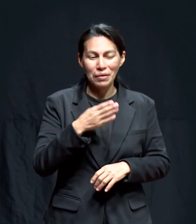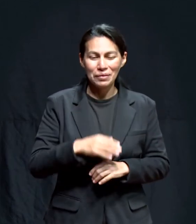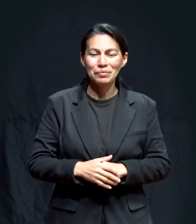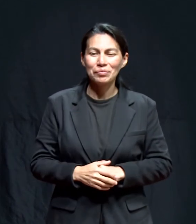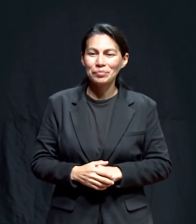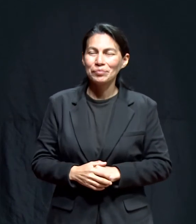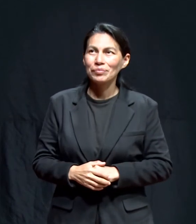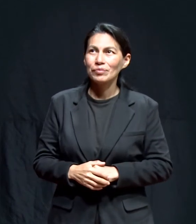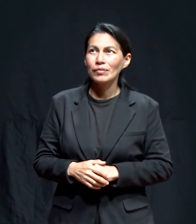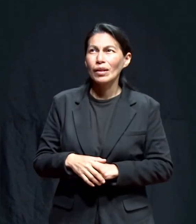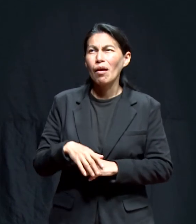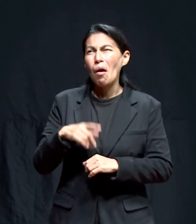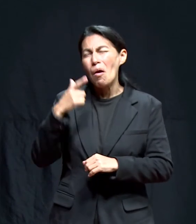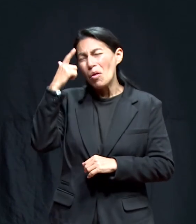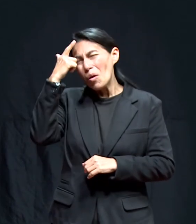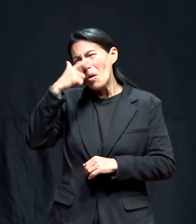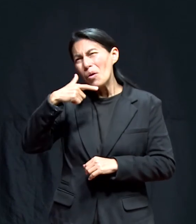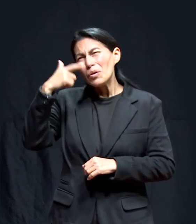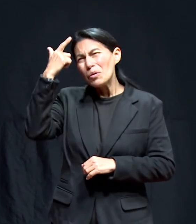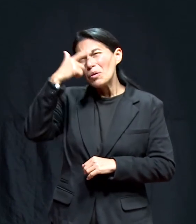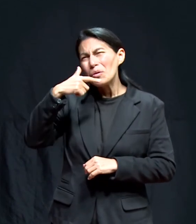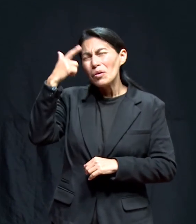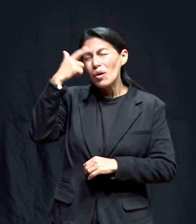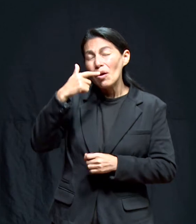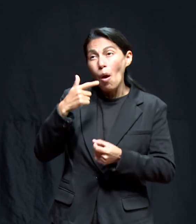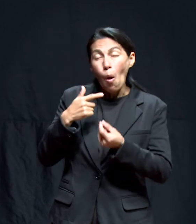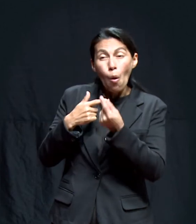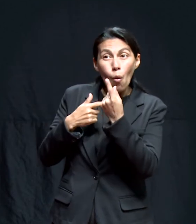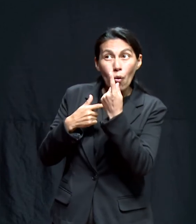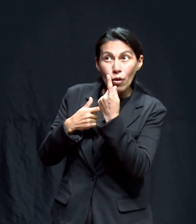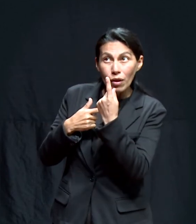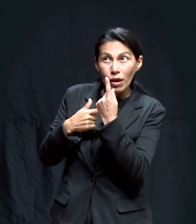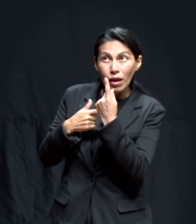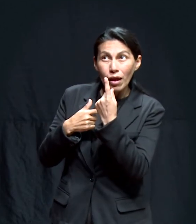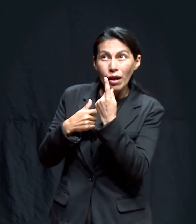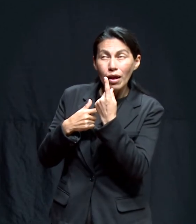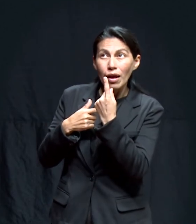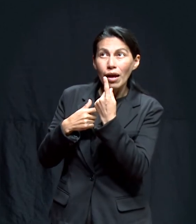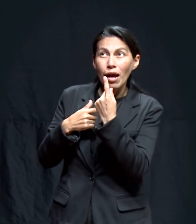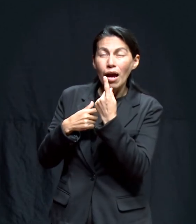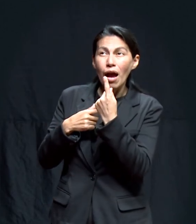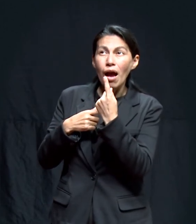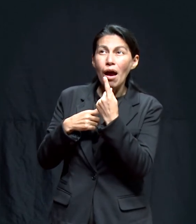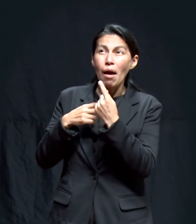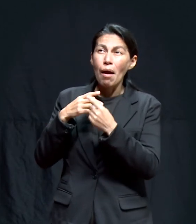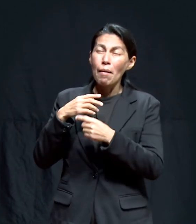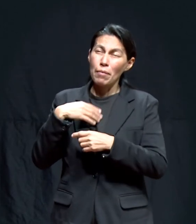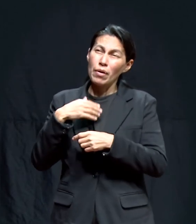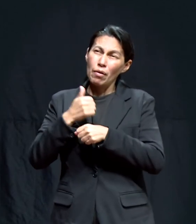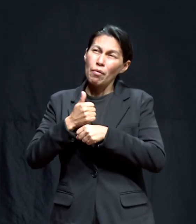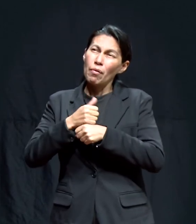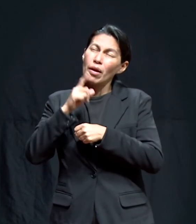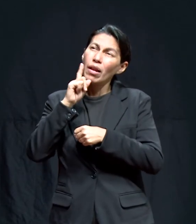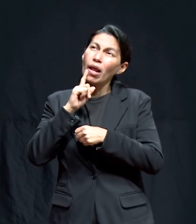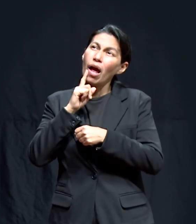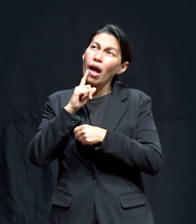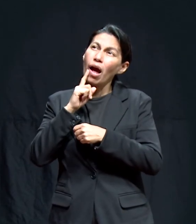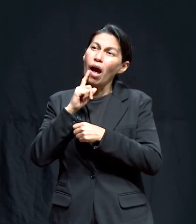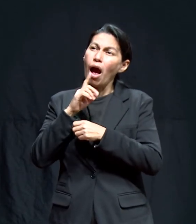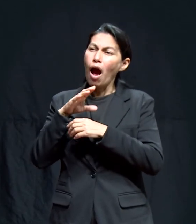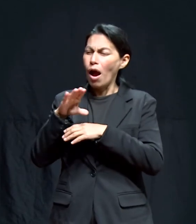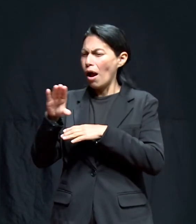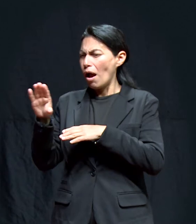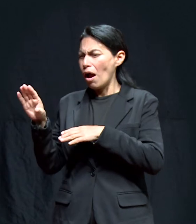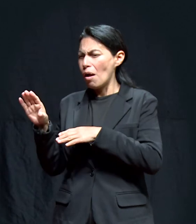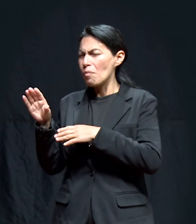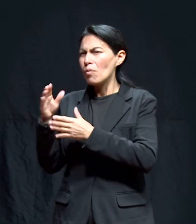bueno. Sí. Y este, una de tantas noches que ella estaba afuera, acostada, contemplando el cielo,